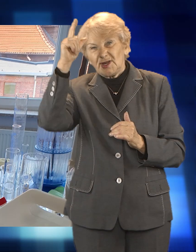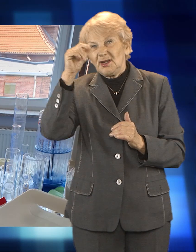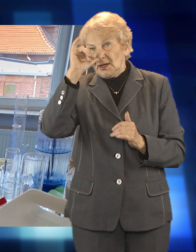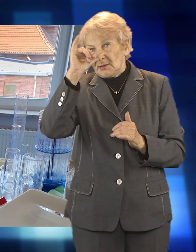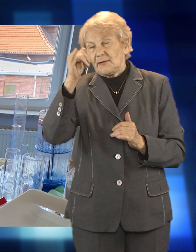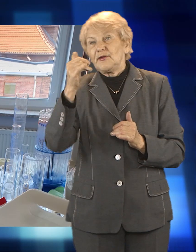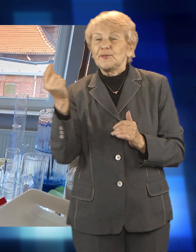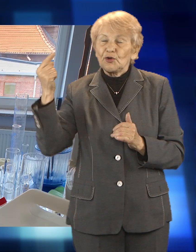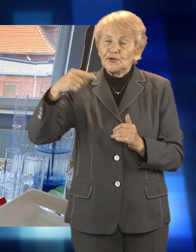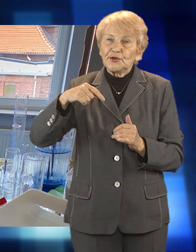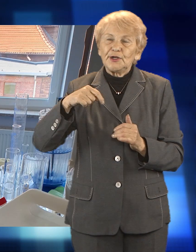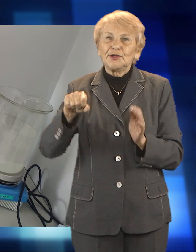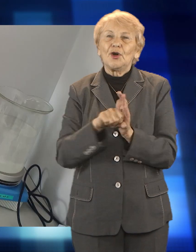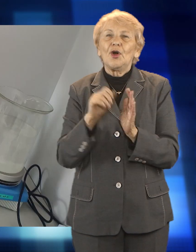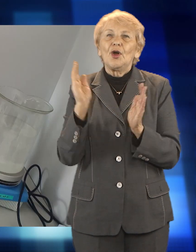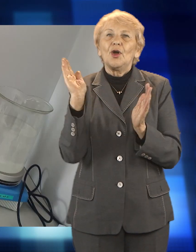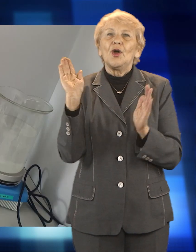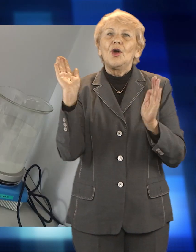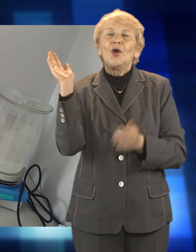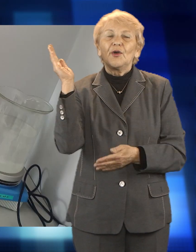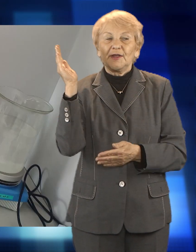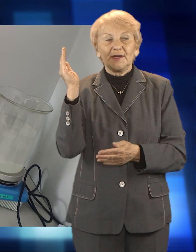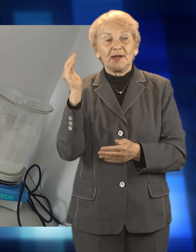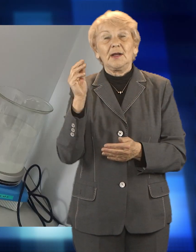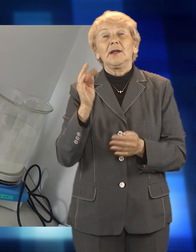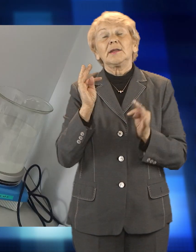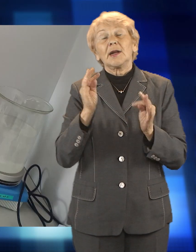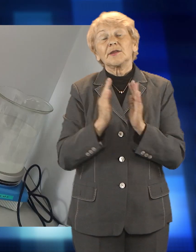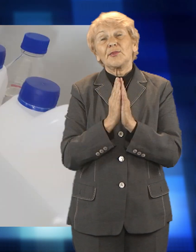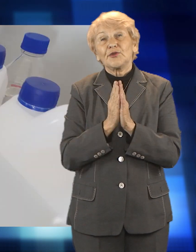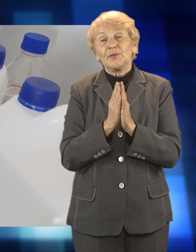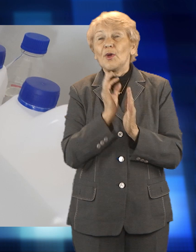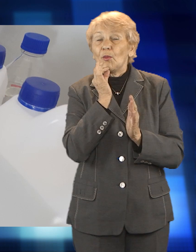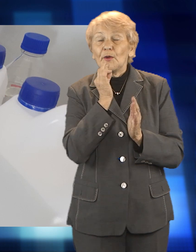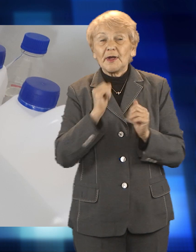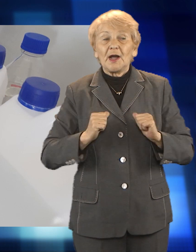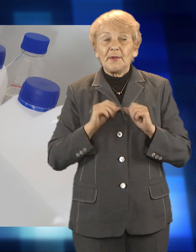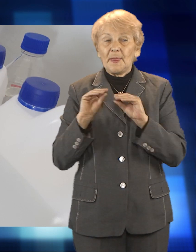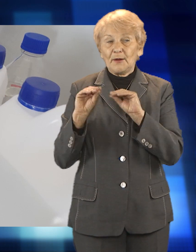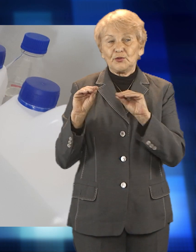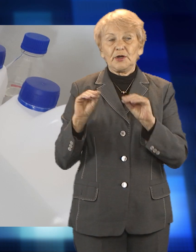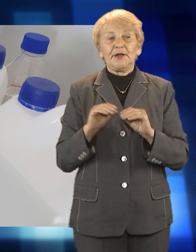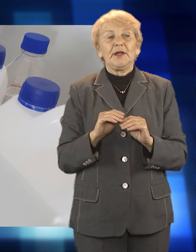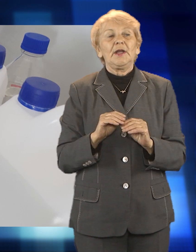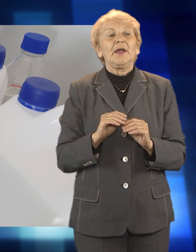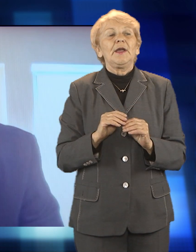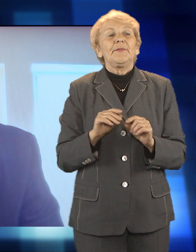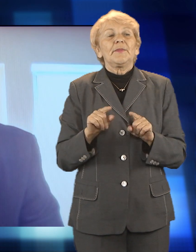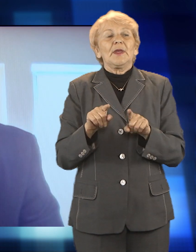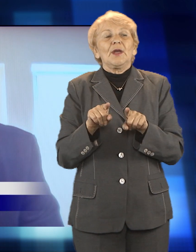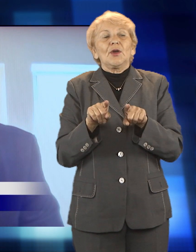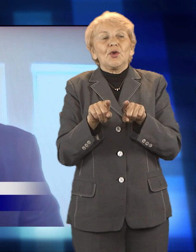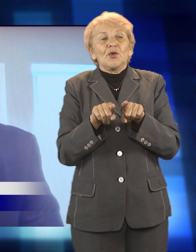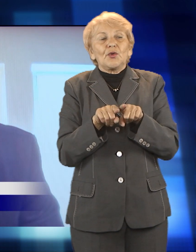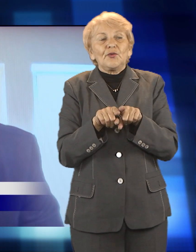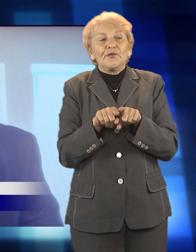epidemii nałożył też na pracowników wodociągów nowe obowiązki, bowiem od kilku tygodni spółka produkuje płyn dezynfekujący. Dzięki